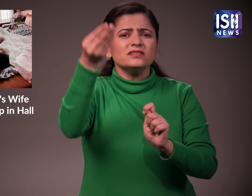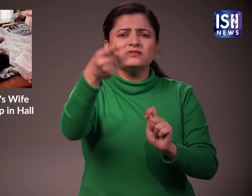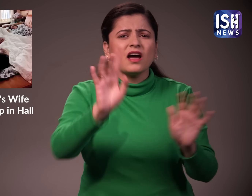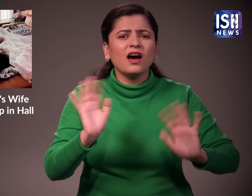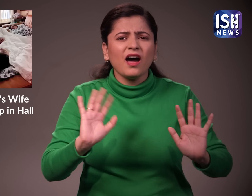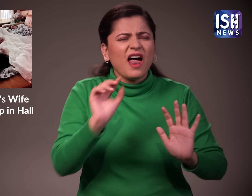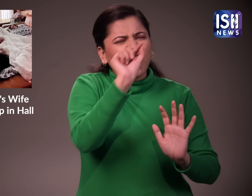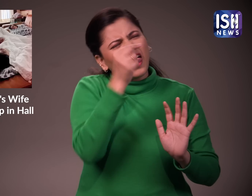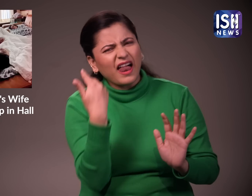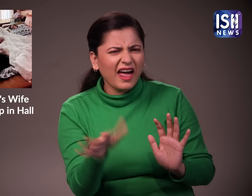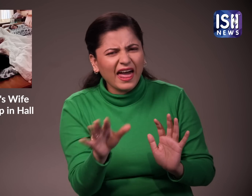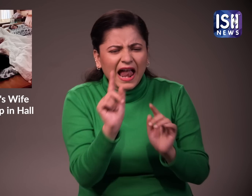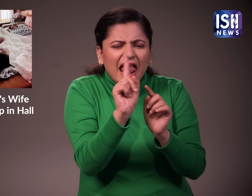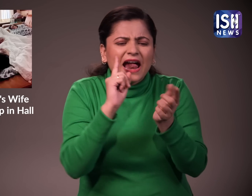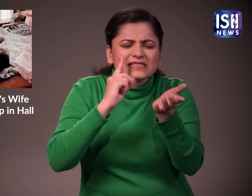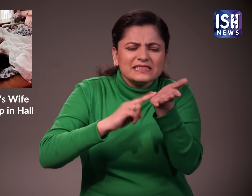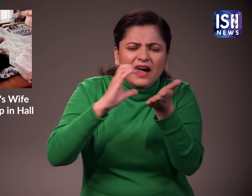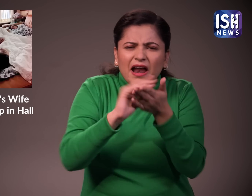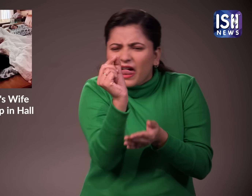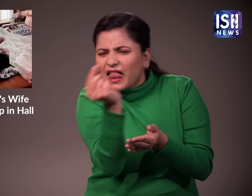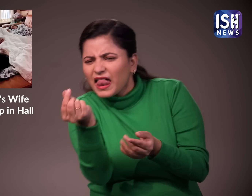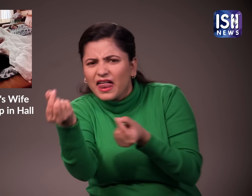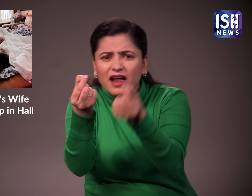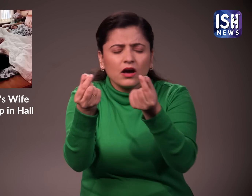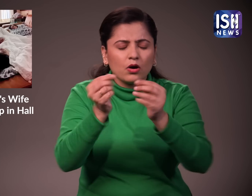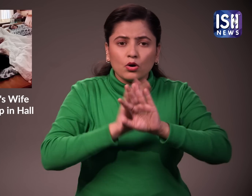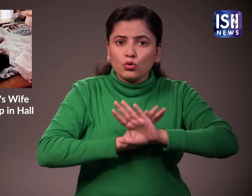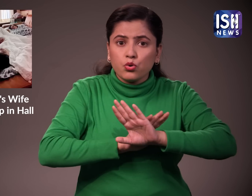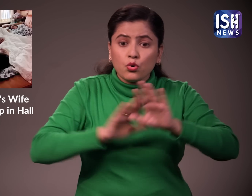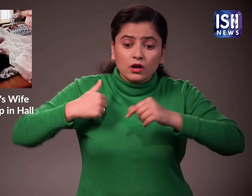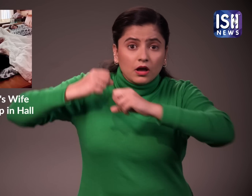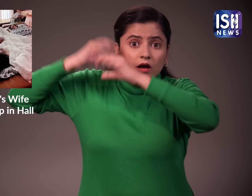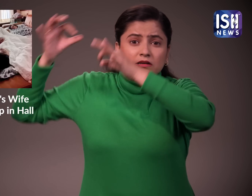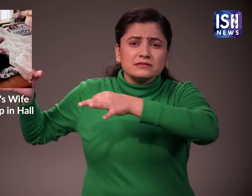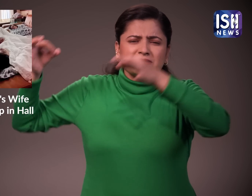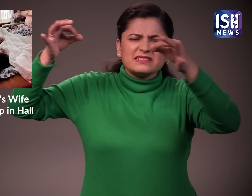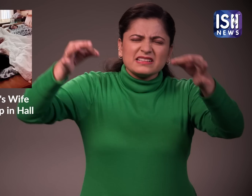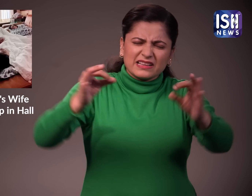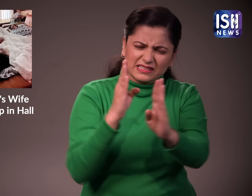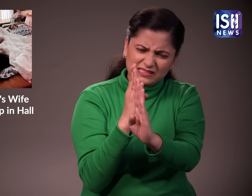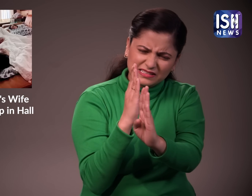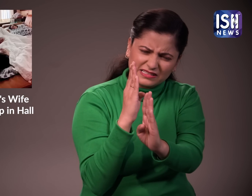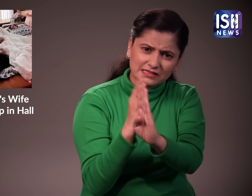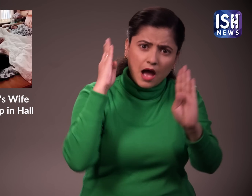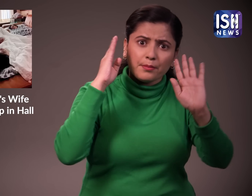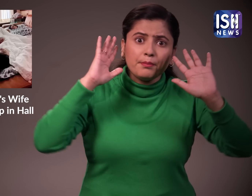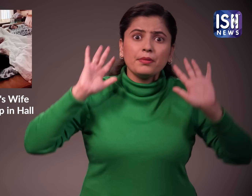उन्होंने जो सपना देखा था उसके निर्मान के लिए वे एक इंच का भी अंतर स्विकार नहीं करते थे